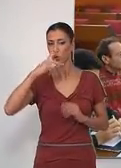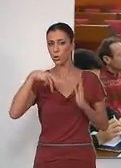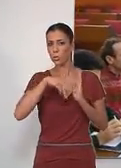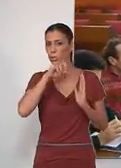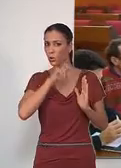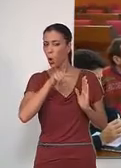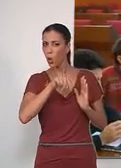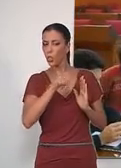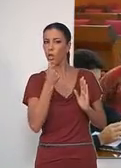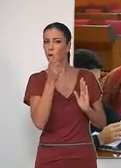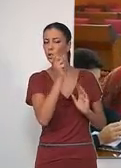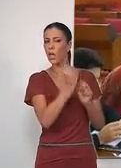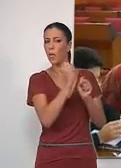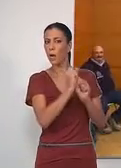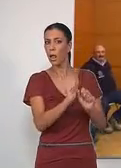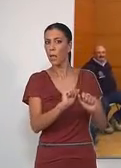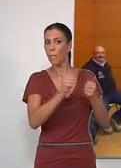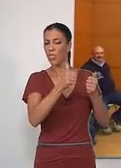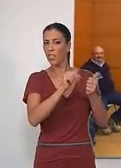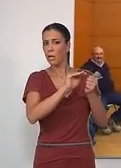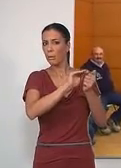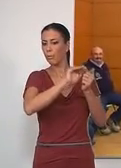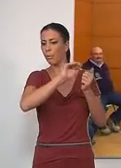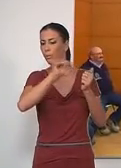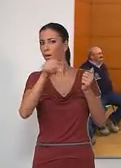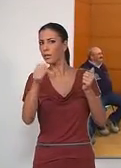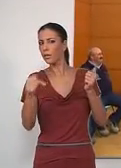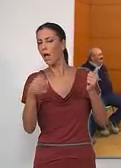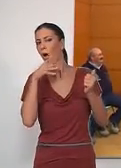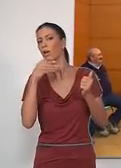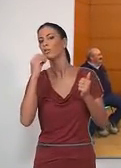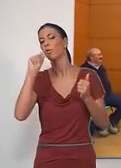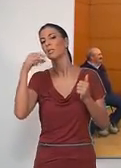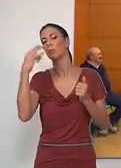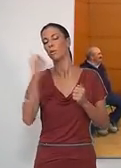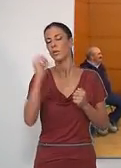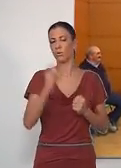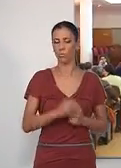2012, cuando el coste laboral inició esta racha negativa.